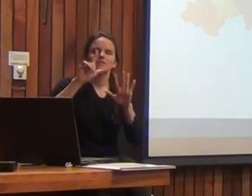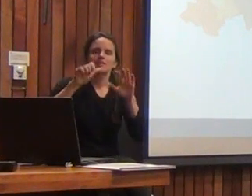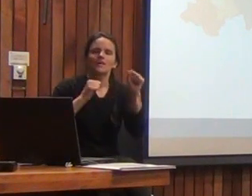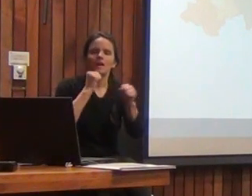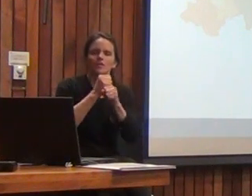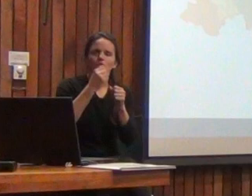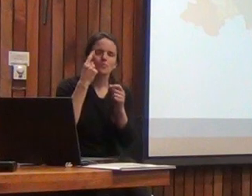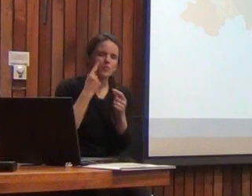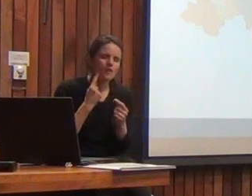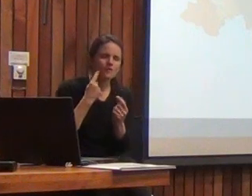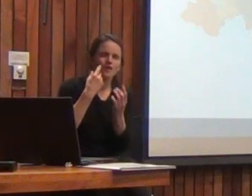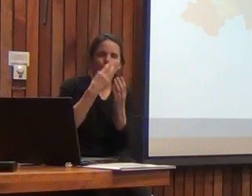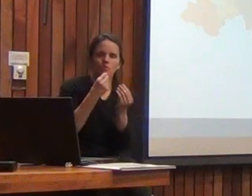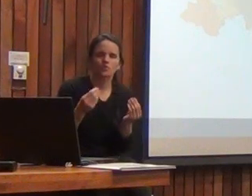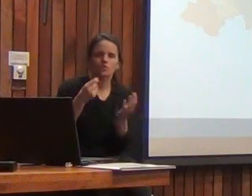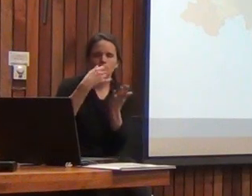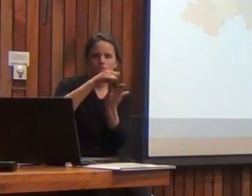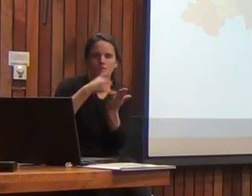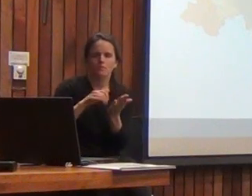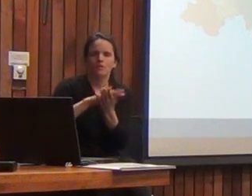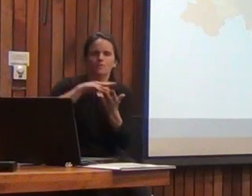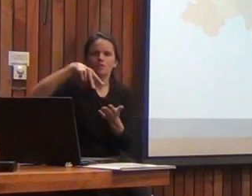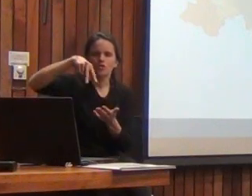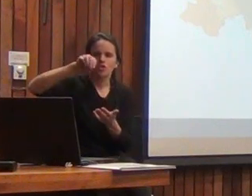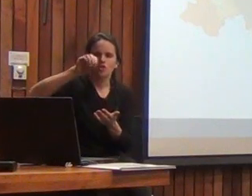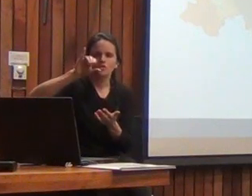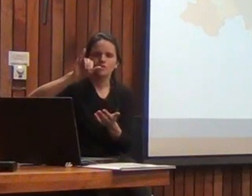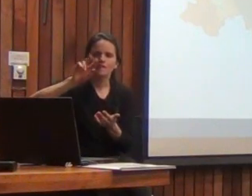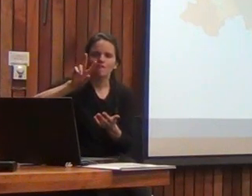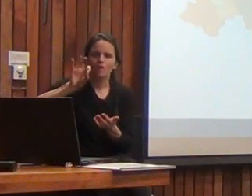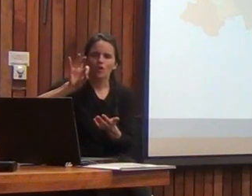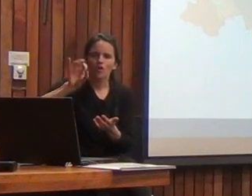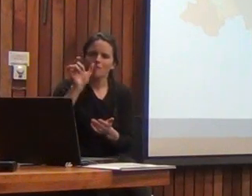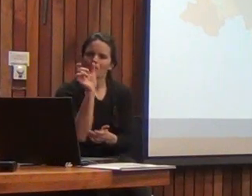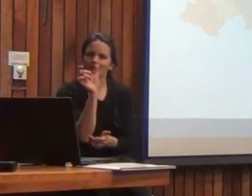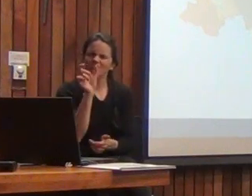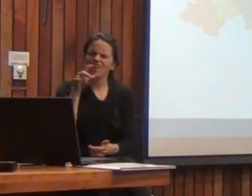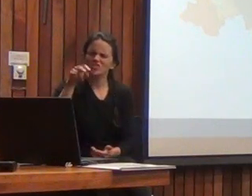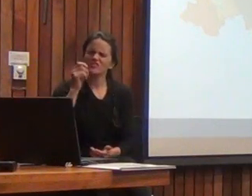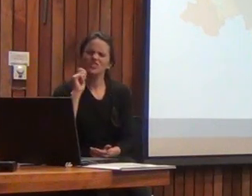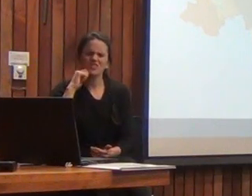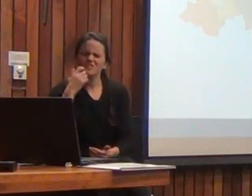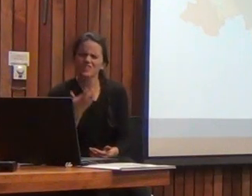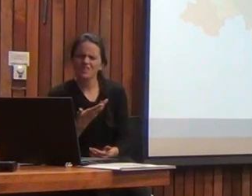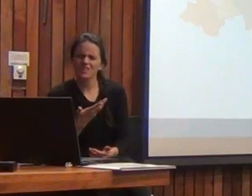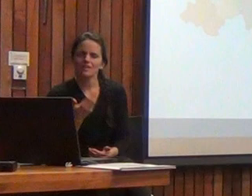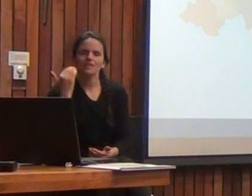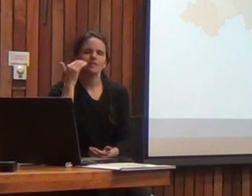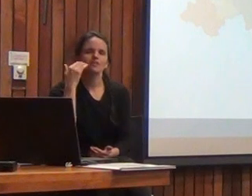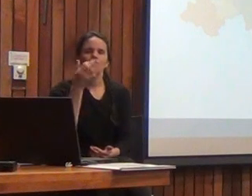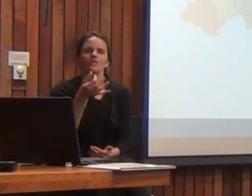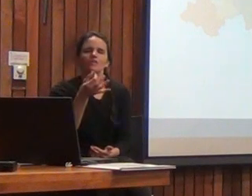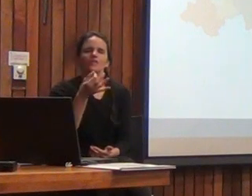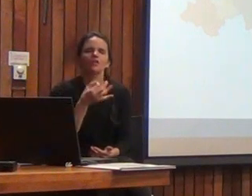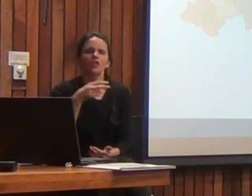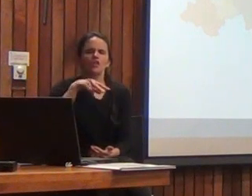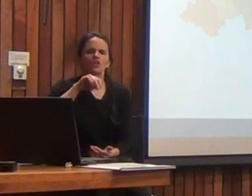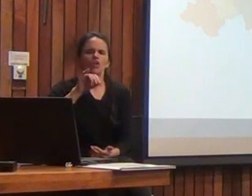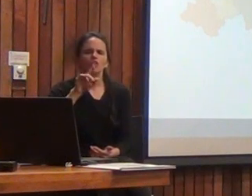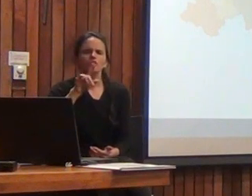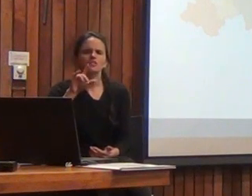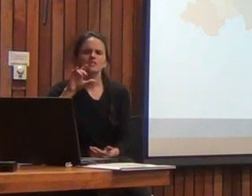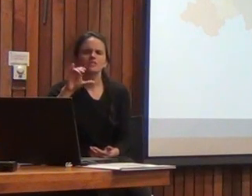estábamos probando varios ítems entre ellos nocivo me pregunté ¿qué era nocivo? y me dijo nocivo